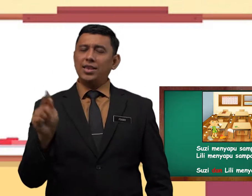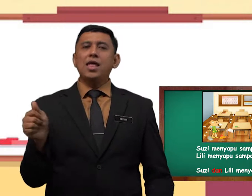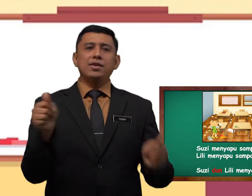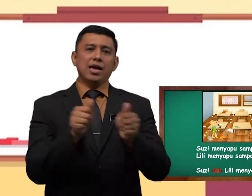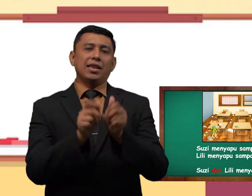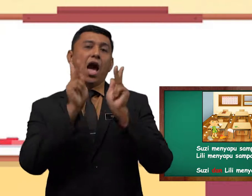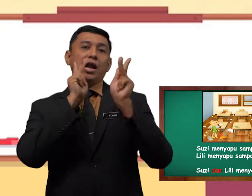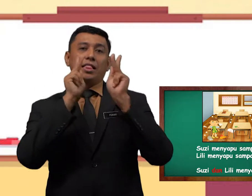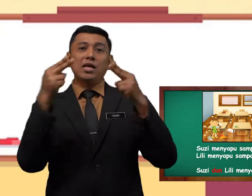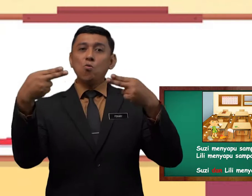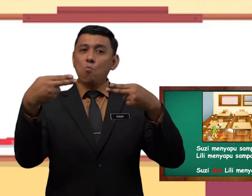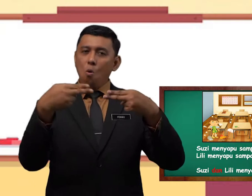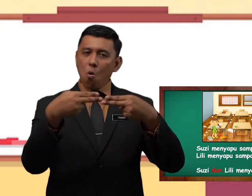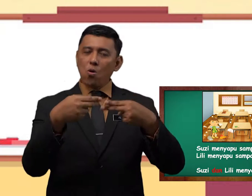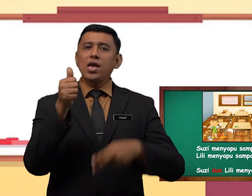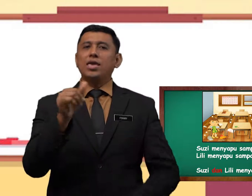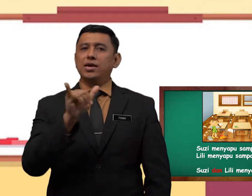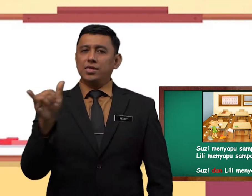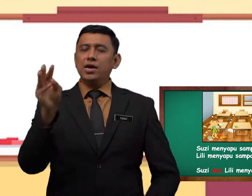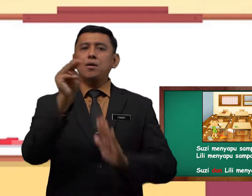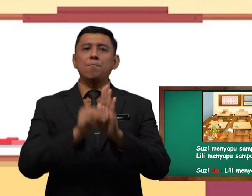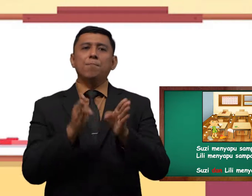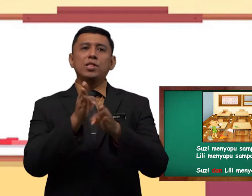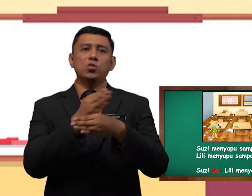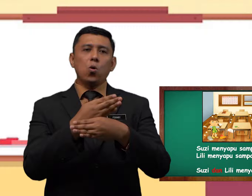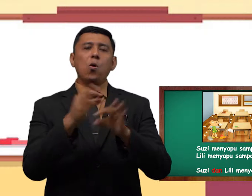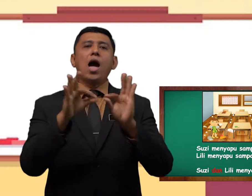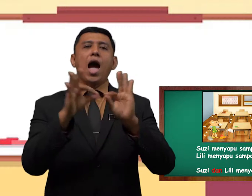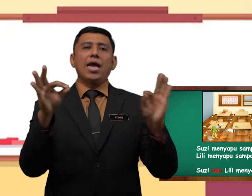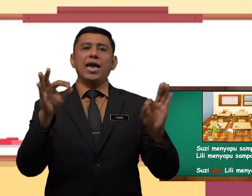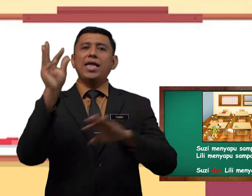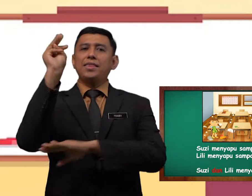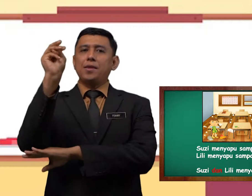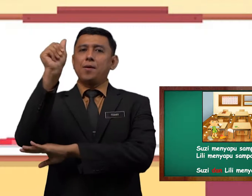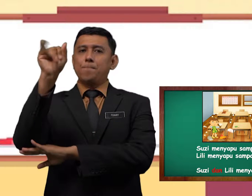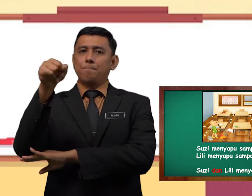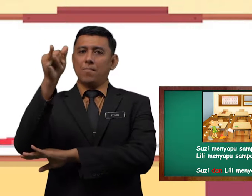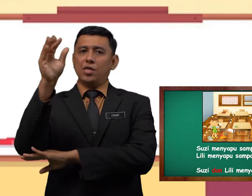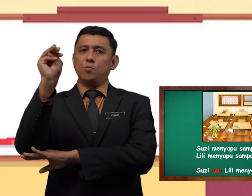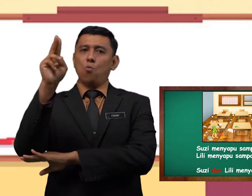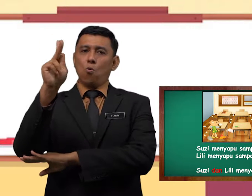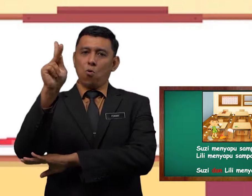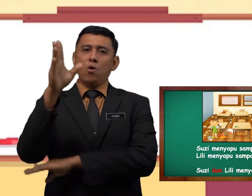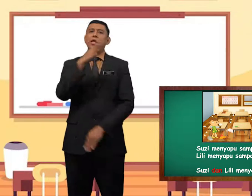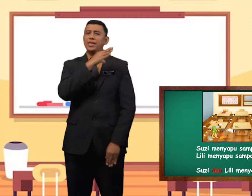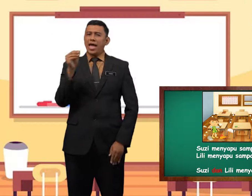dengan kata hubung ianya membentuk ayat majmuk dan